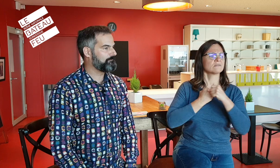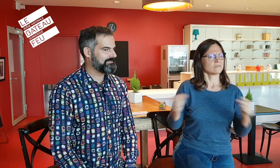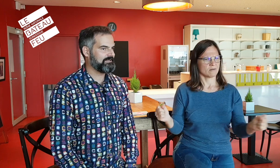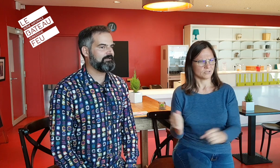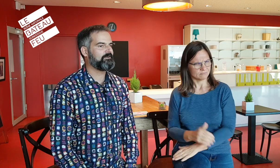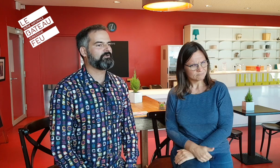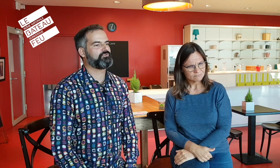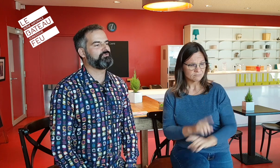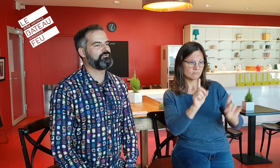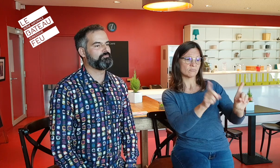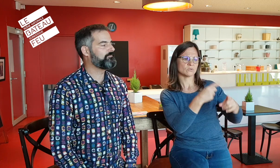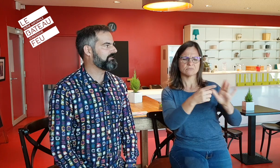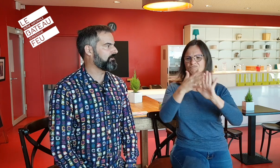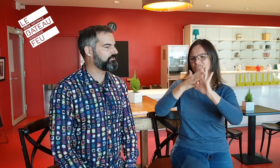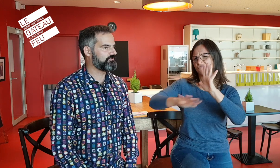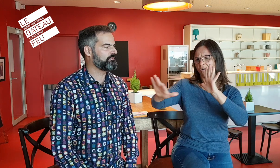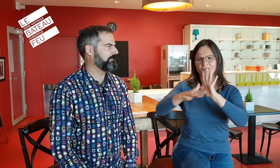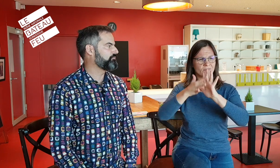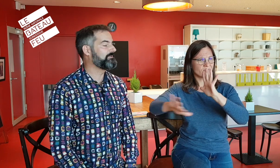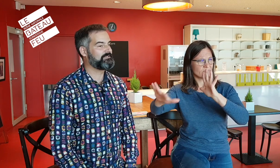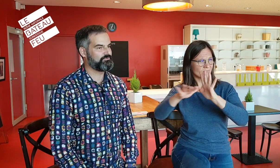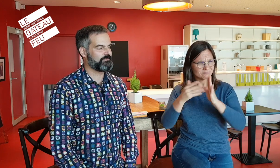passerelle entre le public entendant et le public sourd.